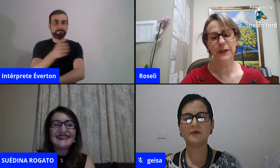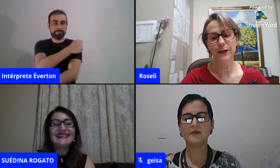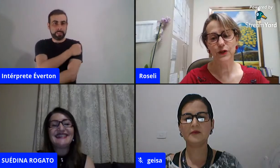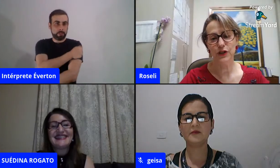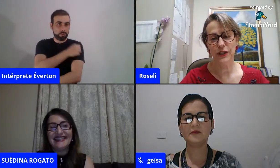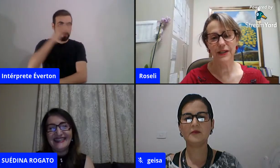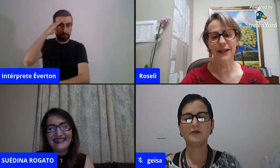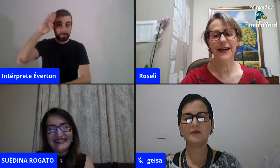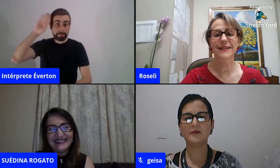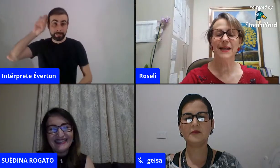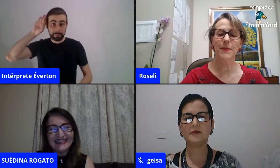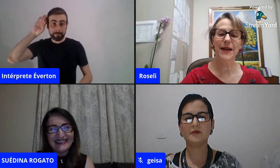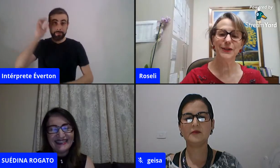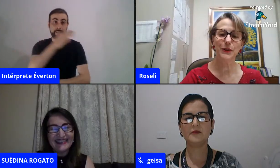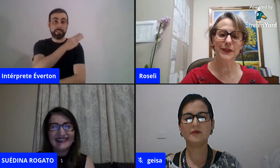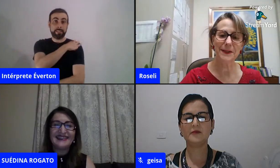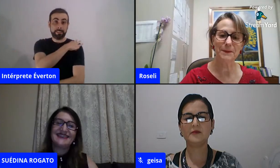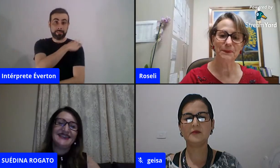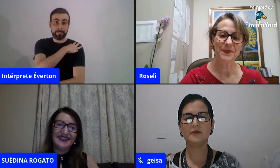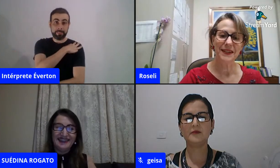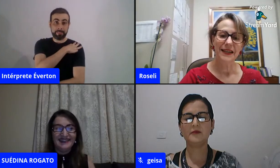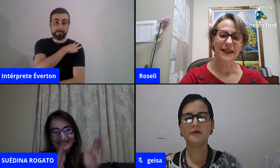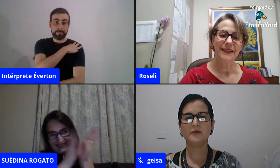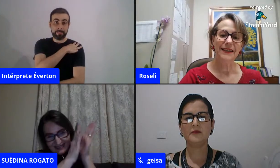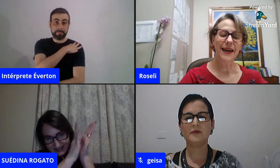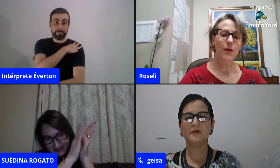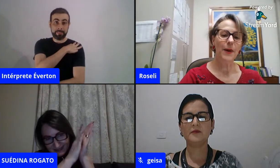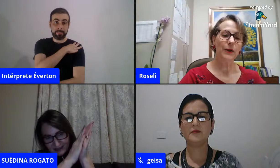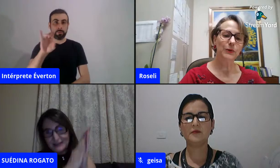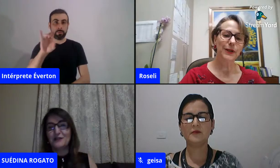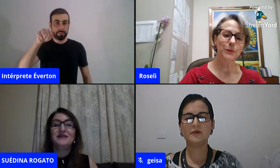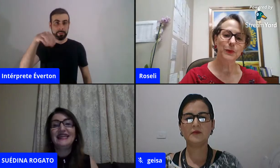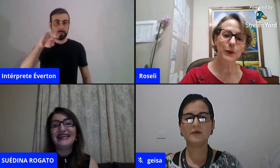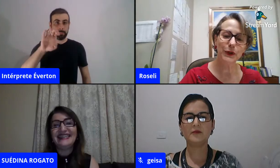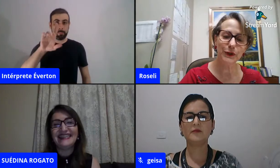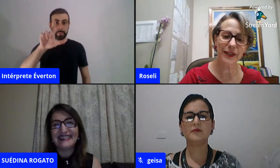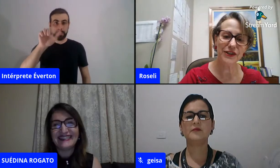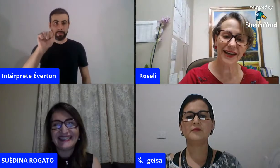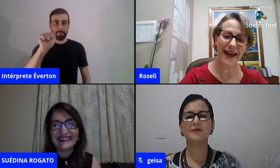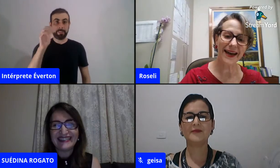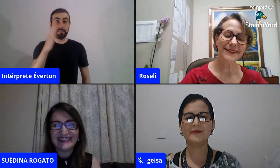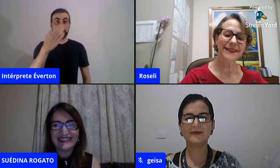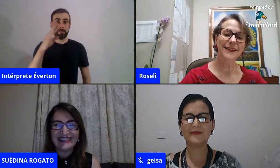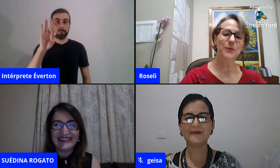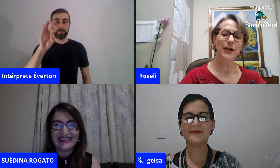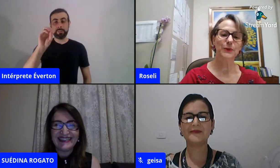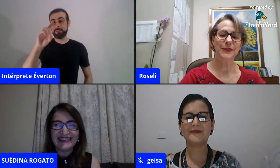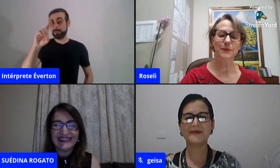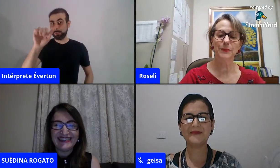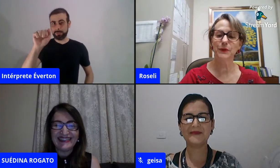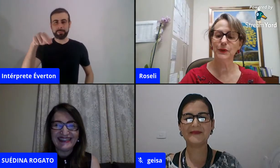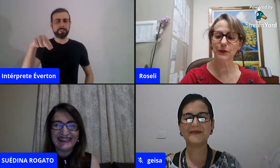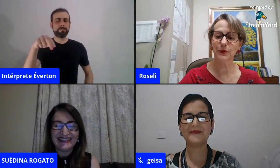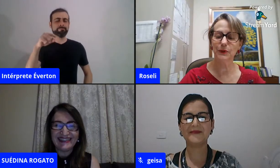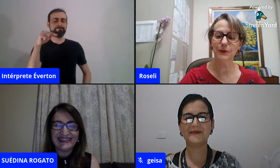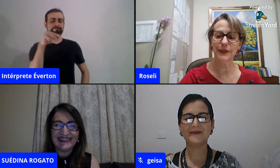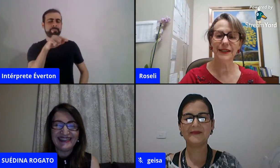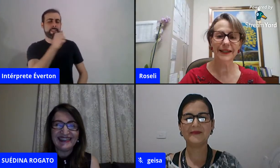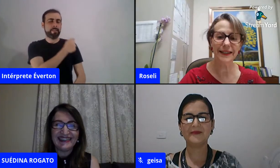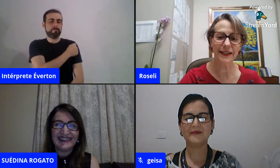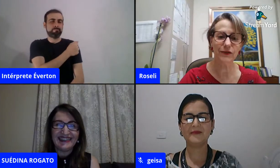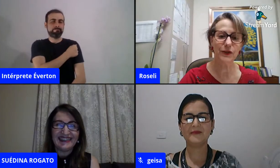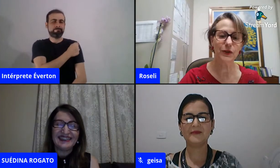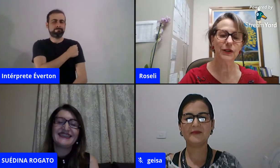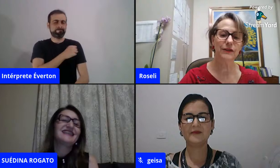ano de pedagogia, a Isabela Todan, que é uma aluna muito dedicada, uma aluna muito